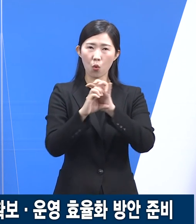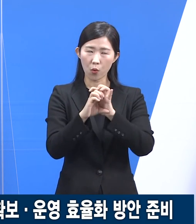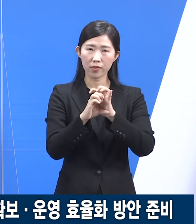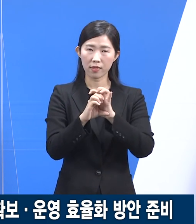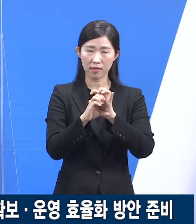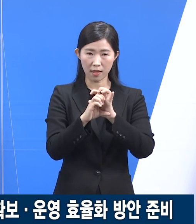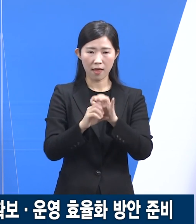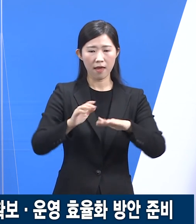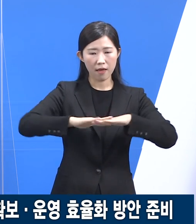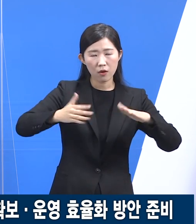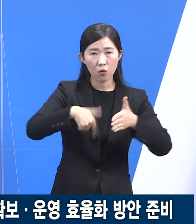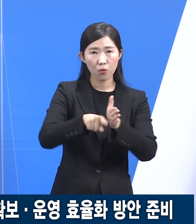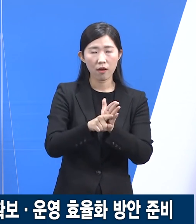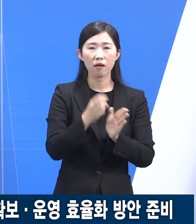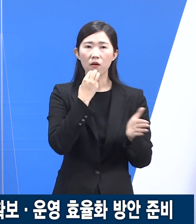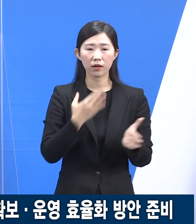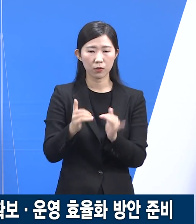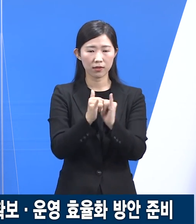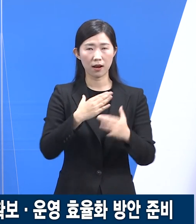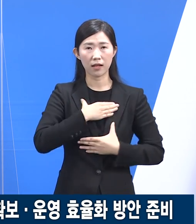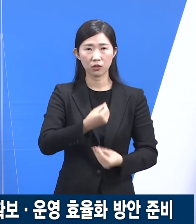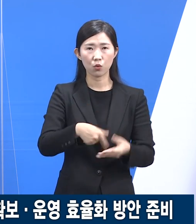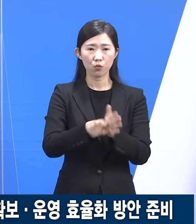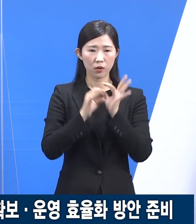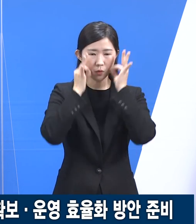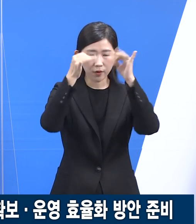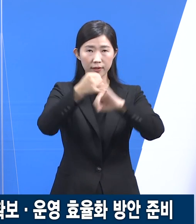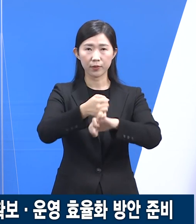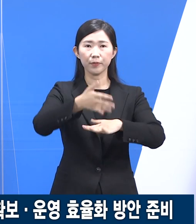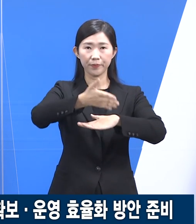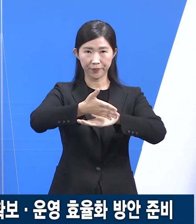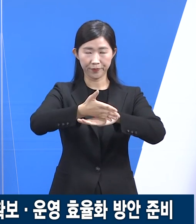도민의 안전을 위해 최선을 다하겠습니다. 감사합니다.